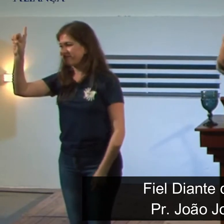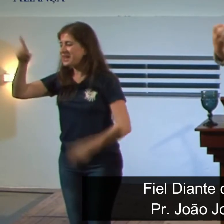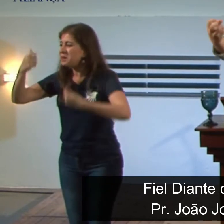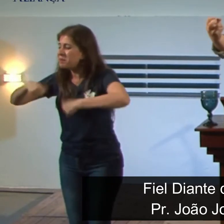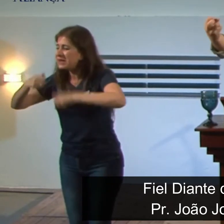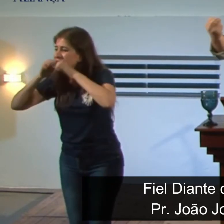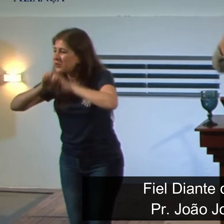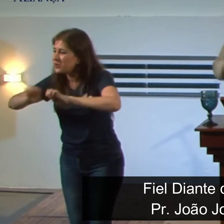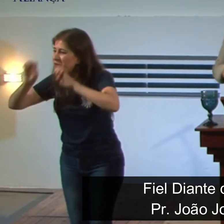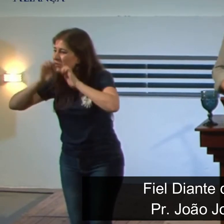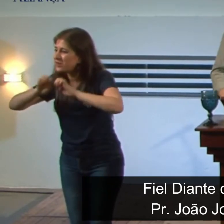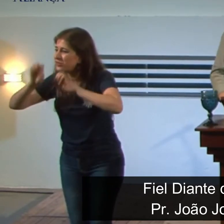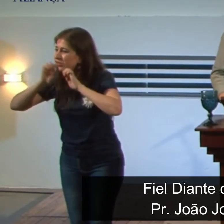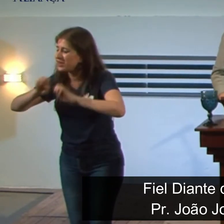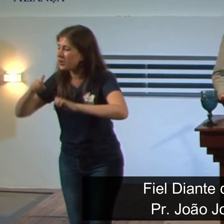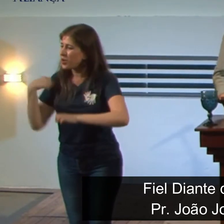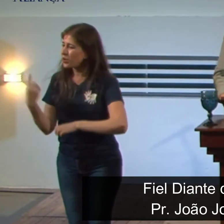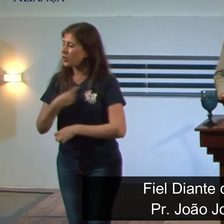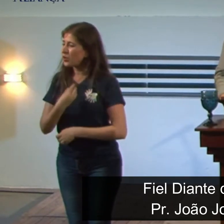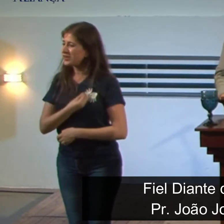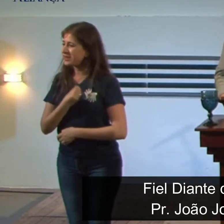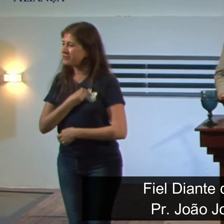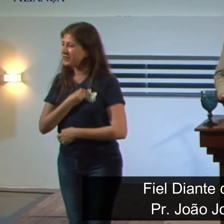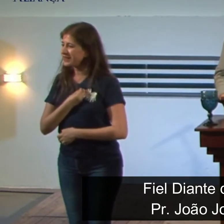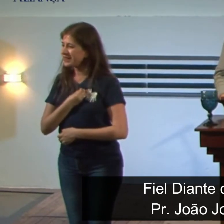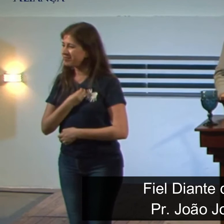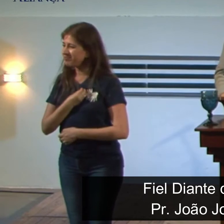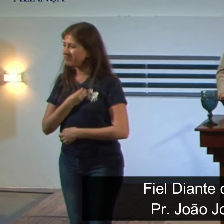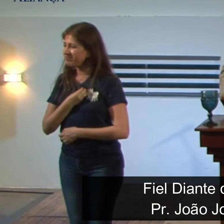ser o evangelho ele precisa tomar nossa vida como um todo